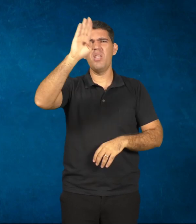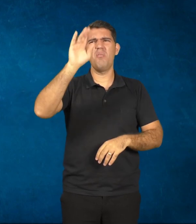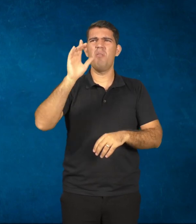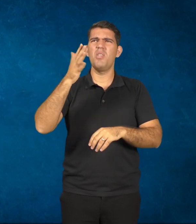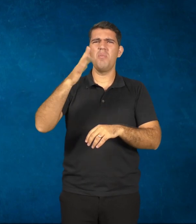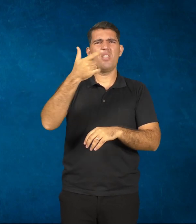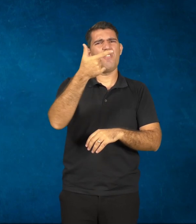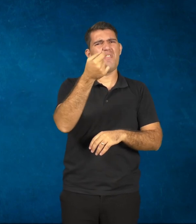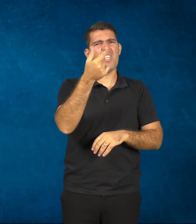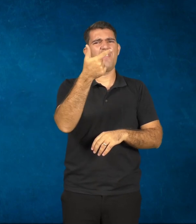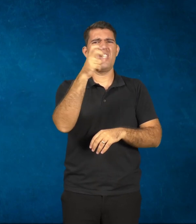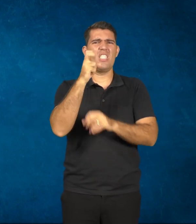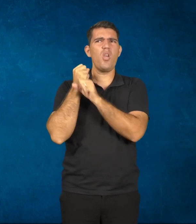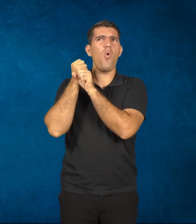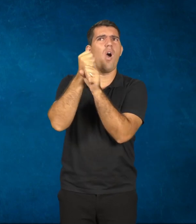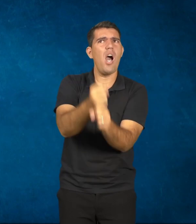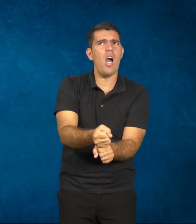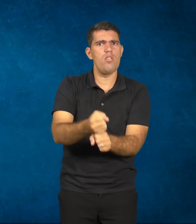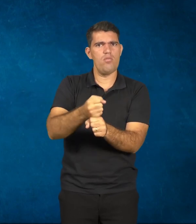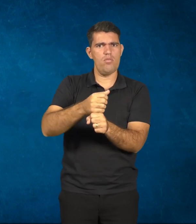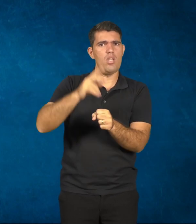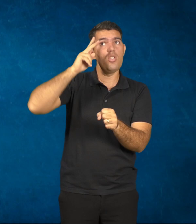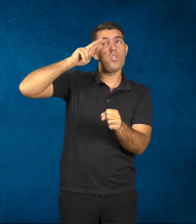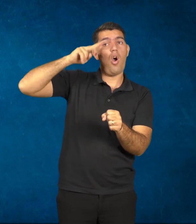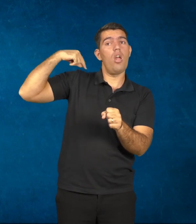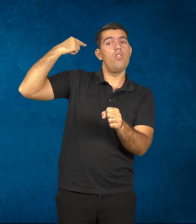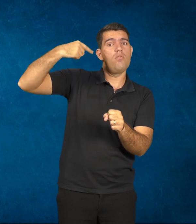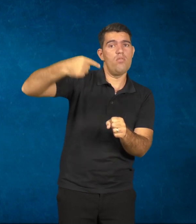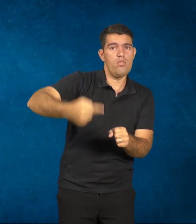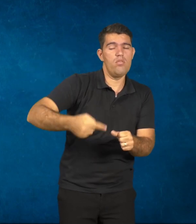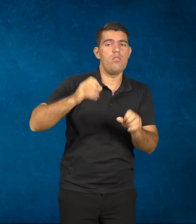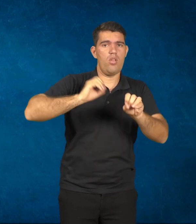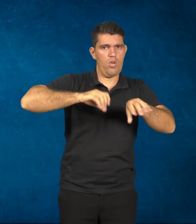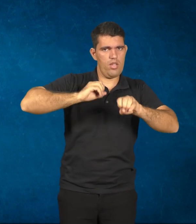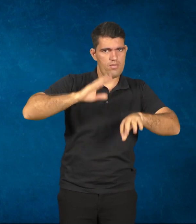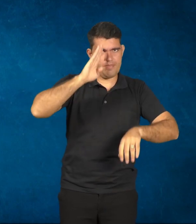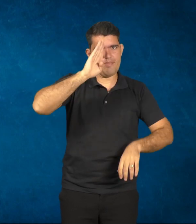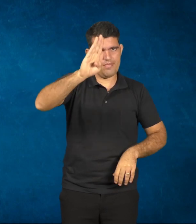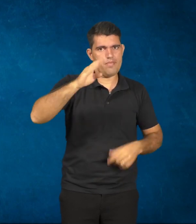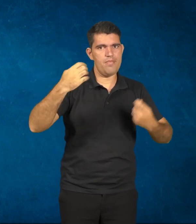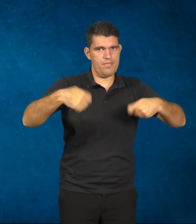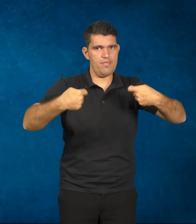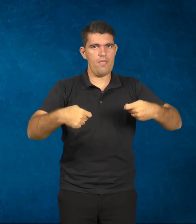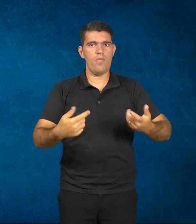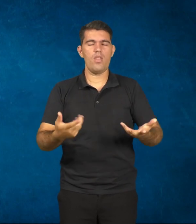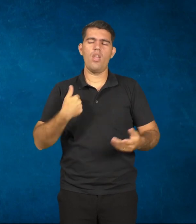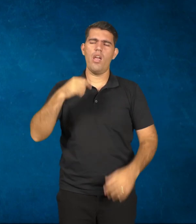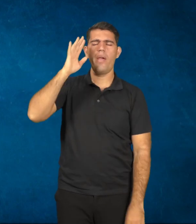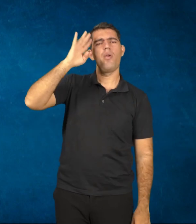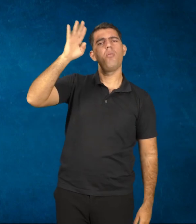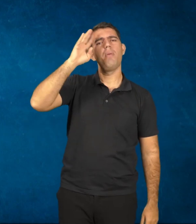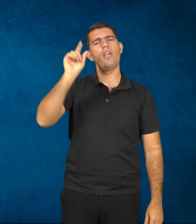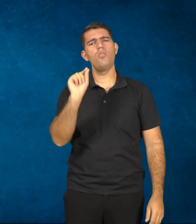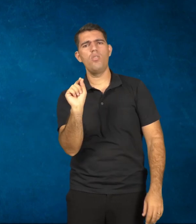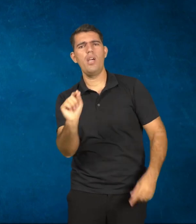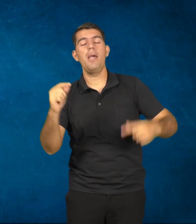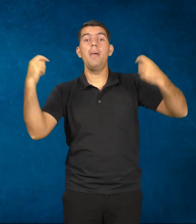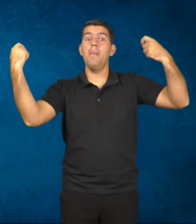anos na história da nossa educação. E eu penso que ela faz parte desse processo e,